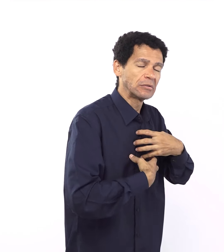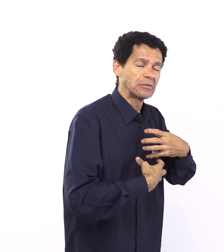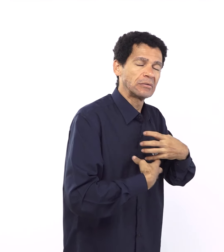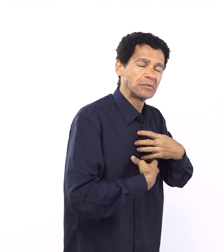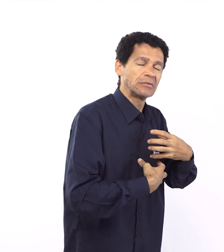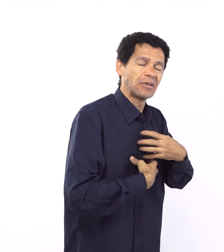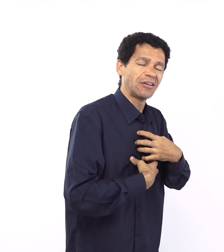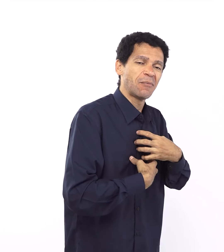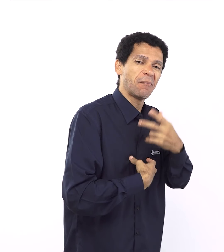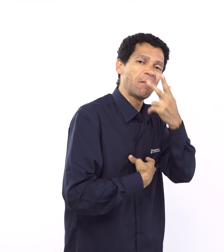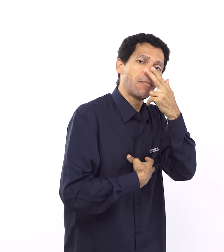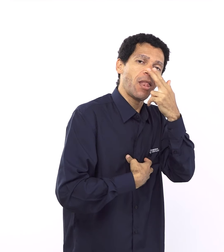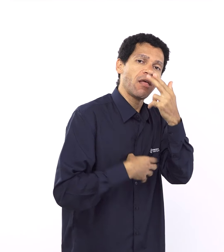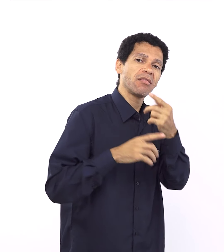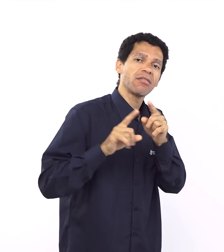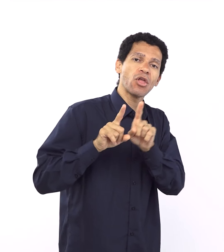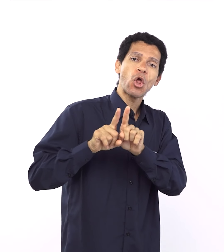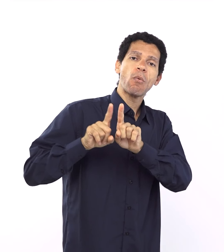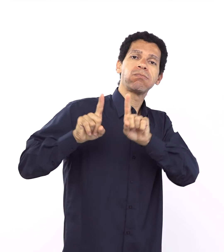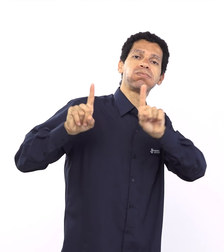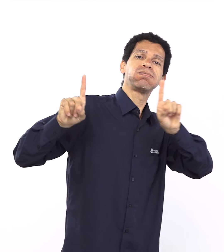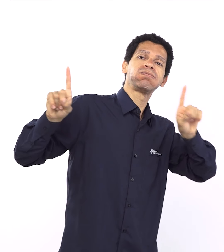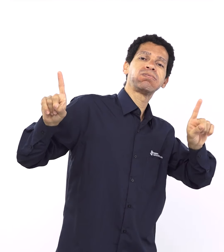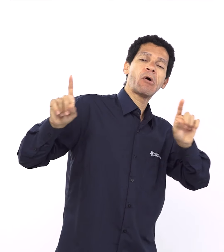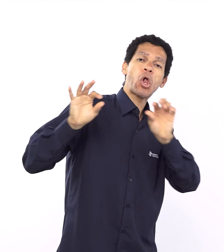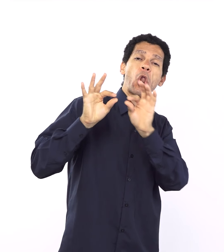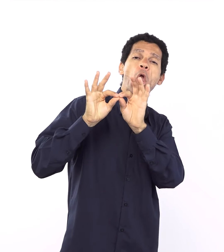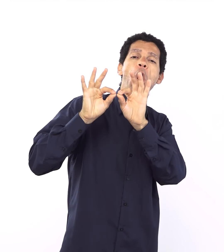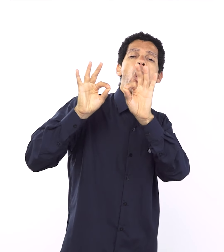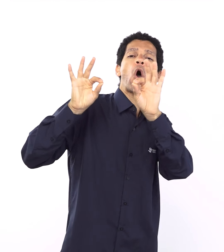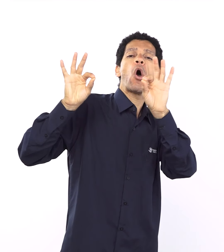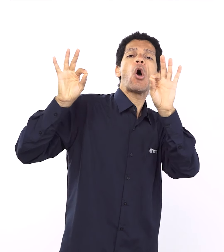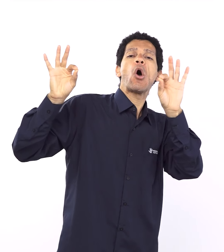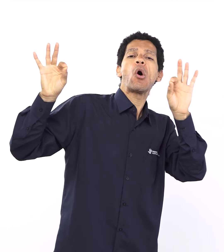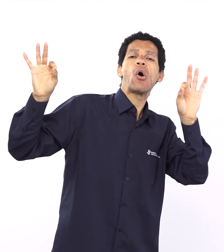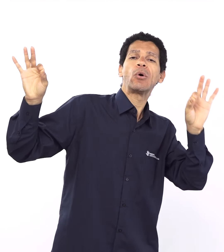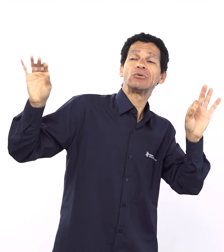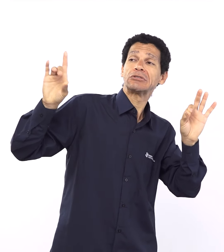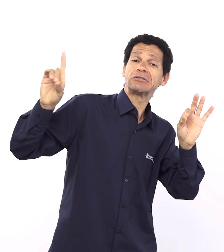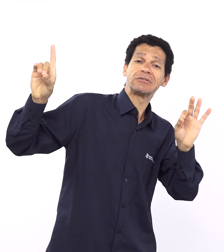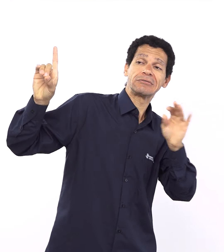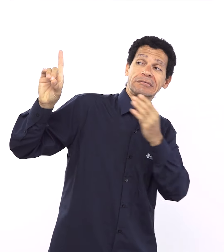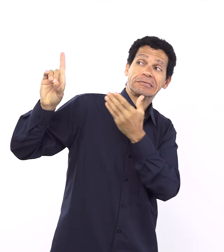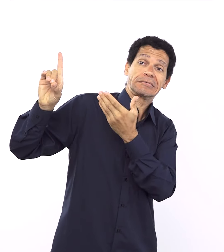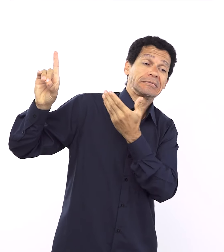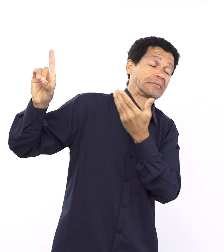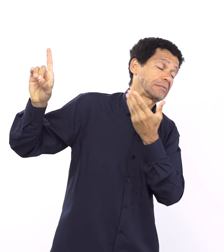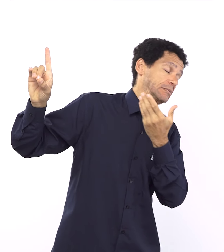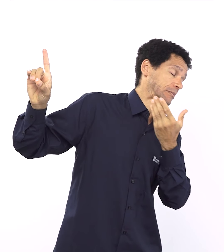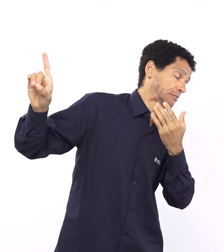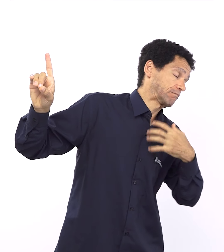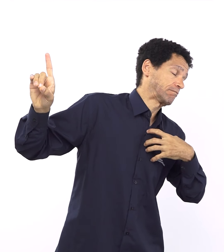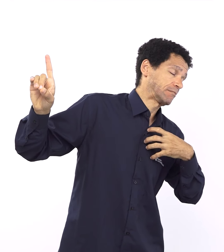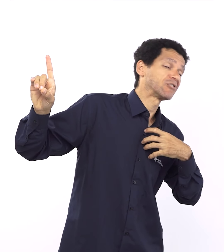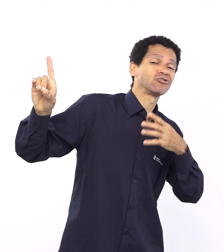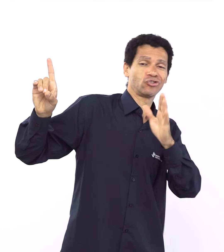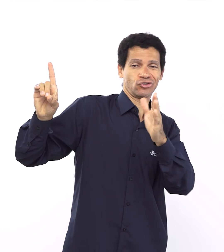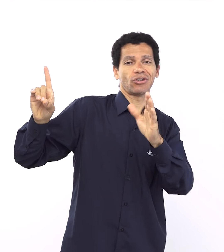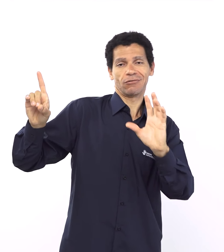a aliança com Noé não foi simples, porque ele teve que construir uma arca, olha o tamanho do trabalho bruto daquilo, olha o tempo que aquilo envolveu, o